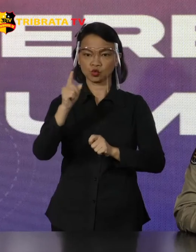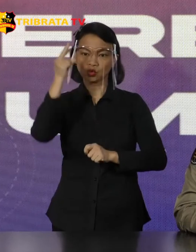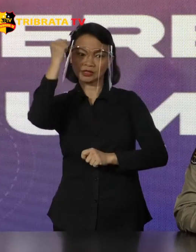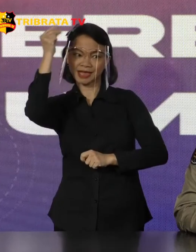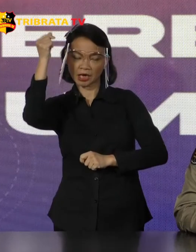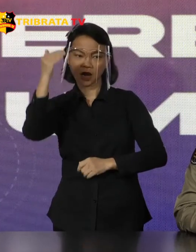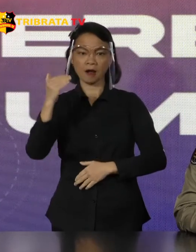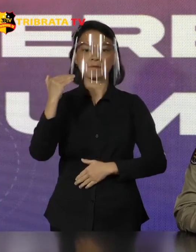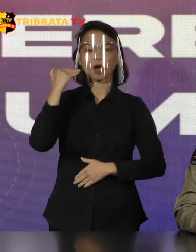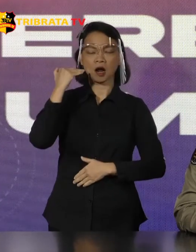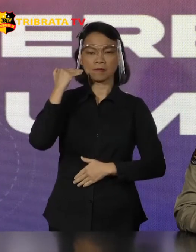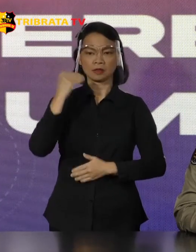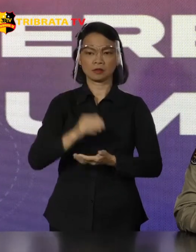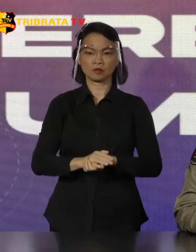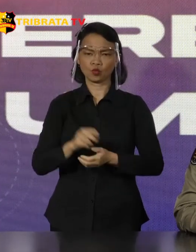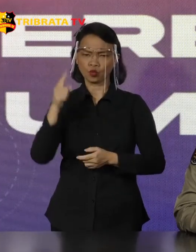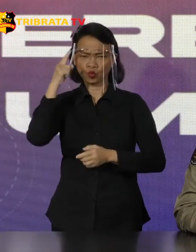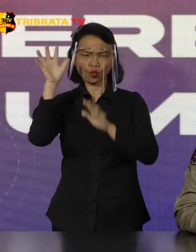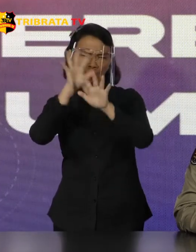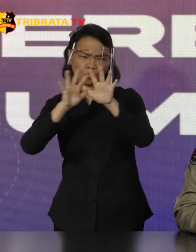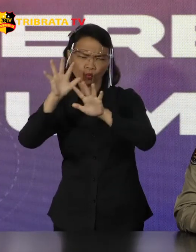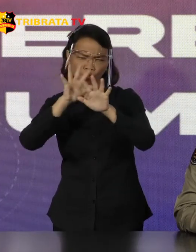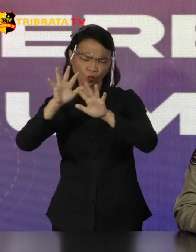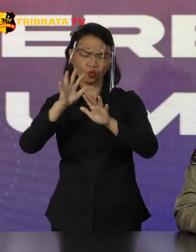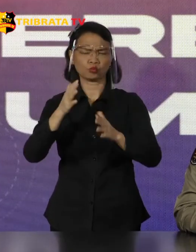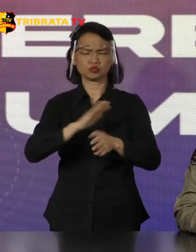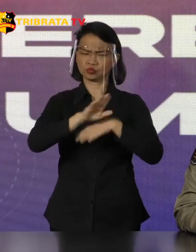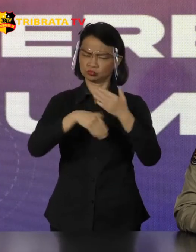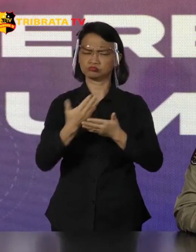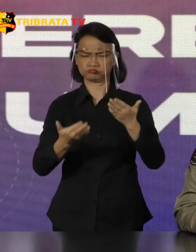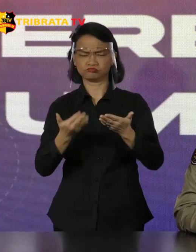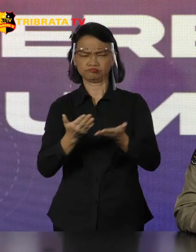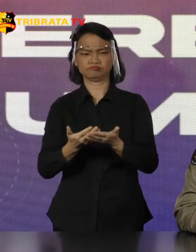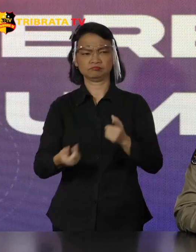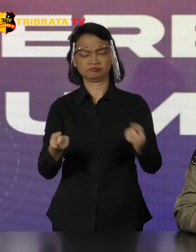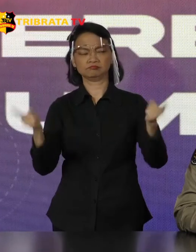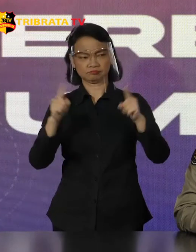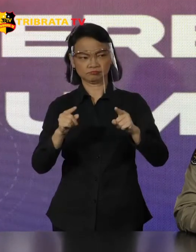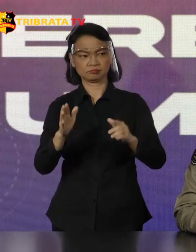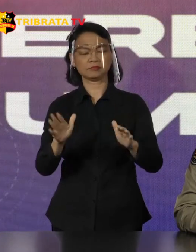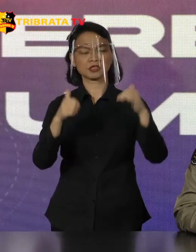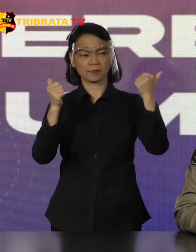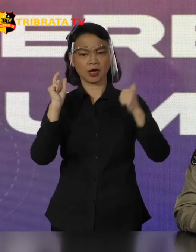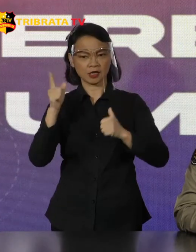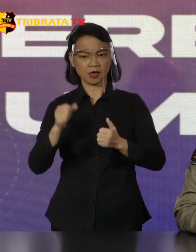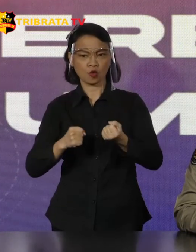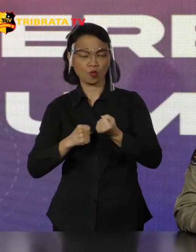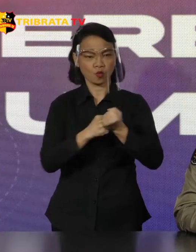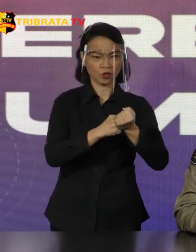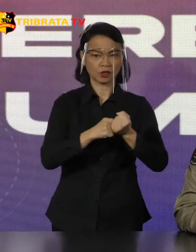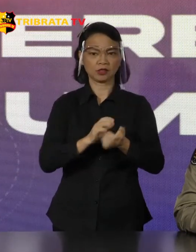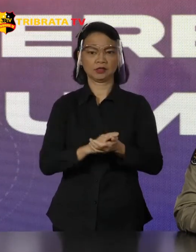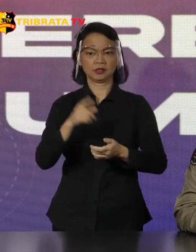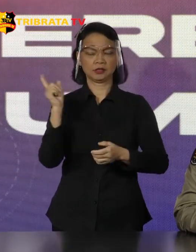Memprediksi segala kemungkinan-kemungkinan yang terjadi Sedang mempersiapkan dan akan mendapat backup dari Mabes